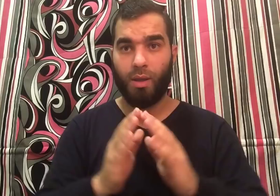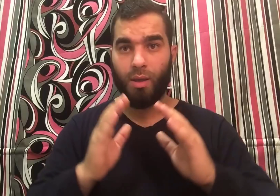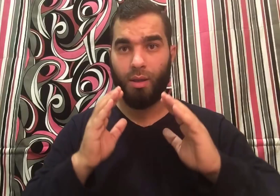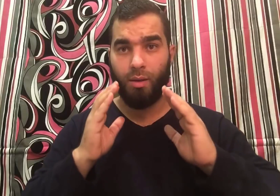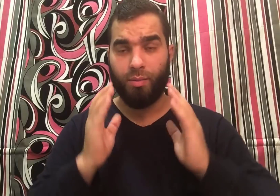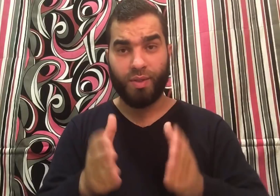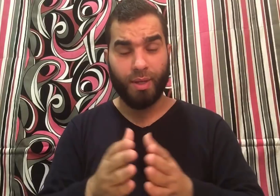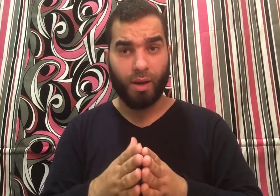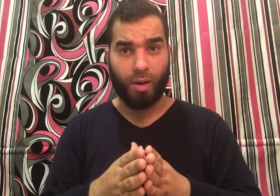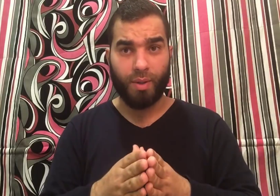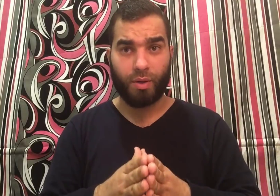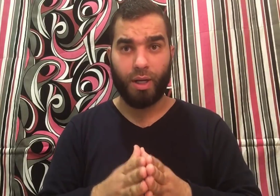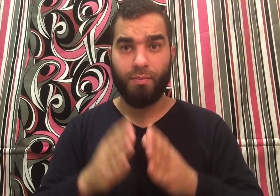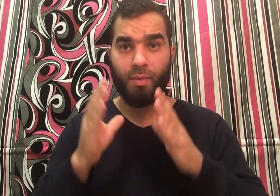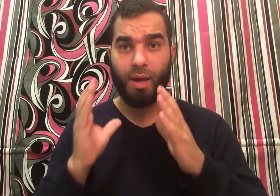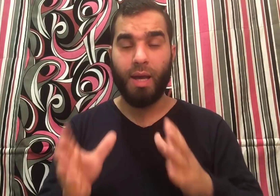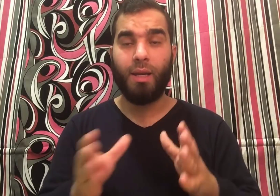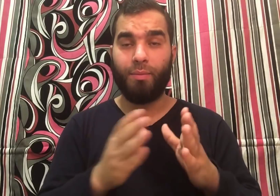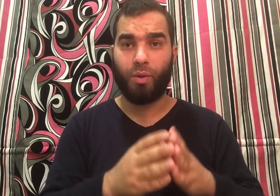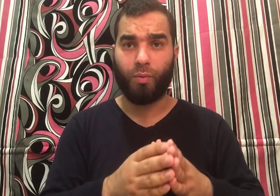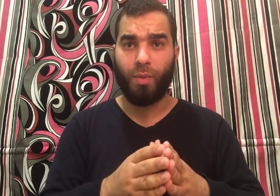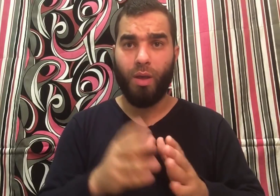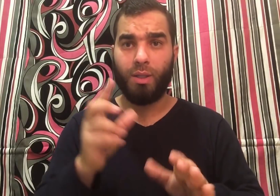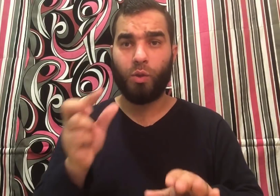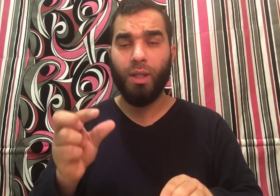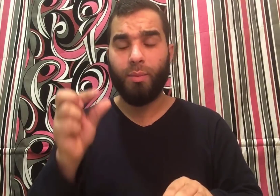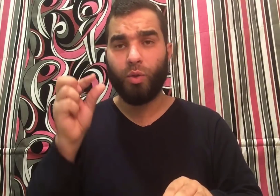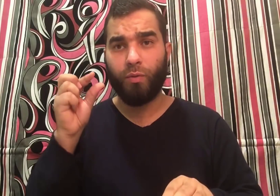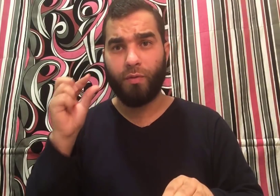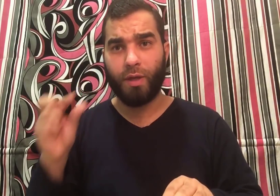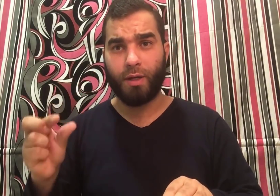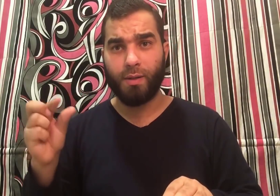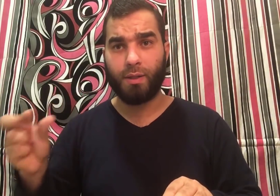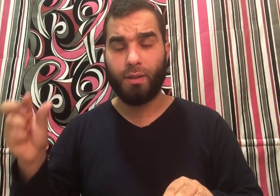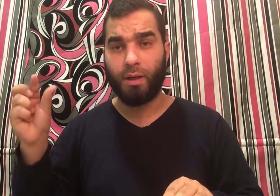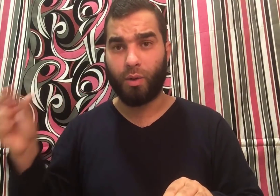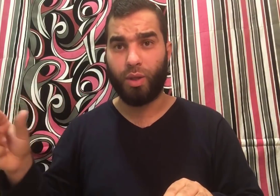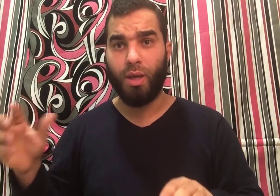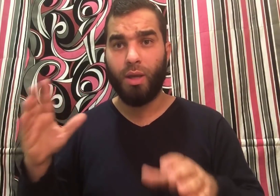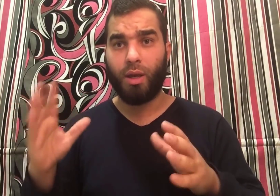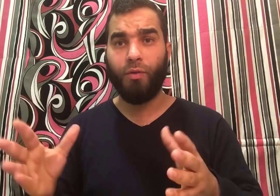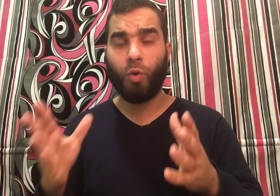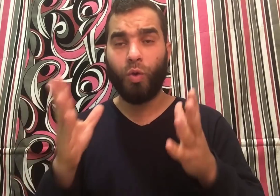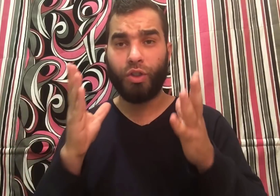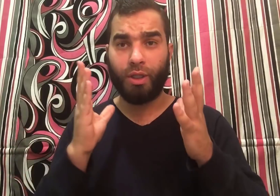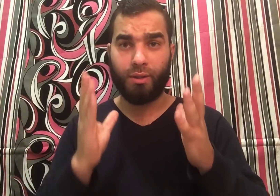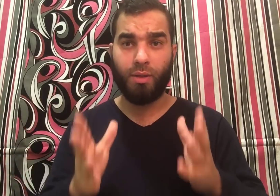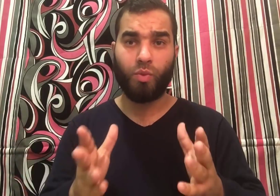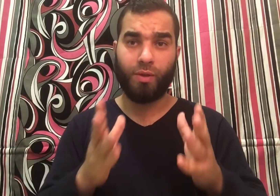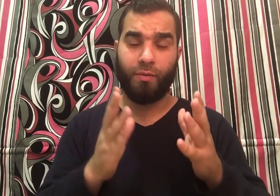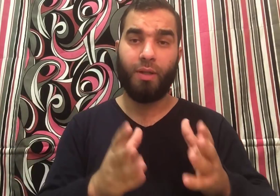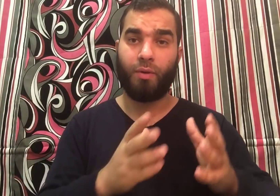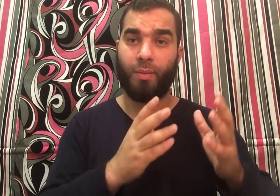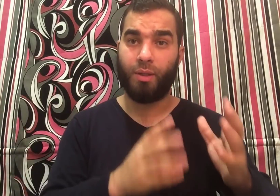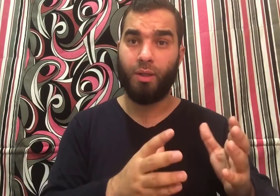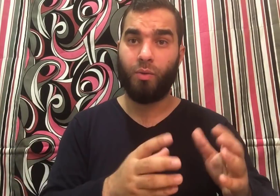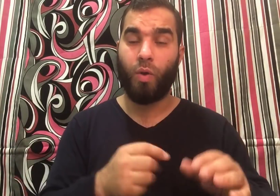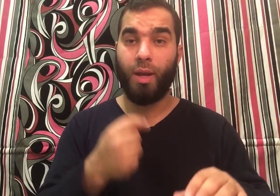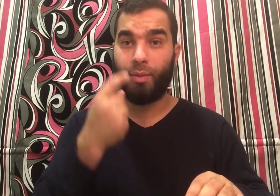بسم الله الرحمن الرحيم أهلا بكم السؤال ده بيضور في فكرة ناس كتير قوي كيف تكون الشياطين مصفضة في رمضان وأنا